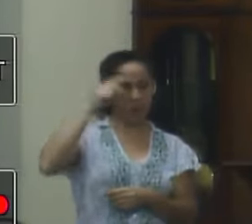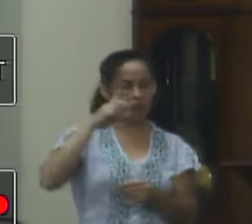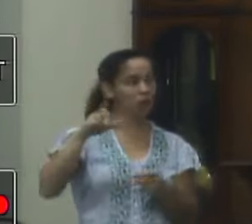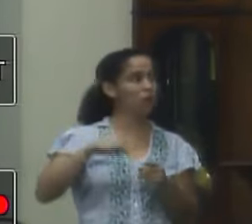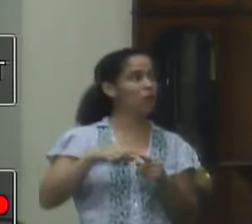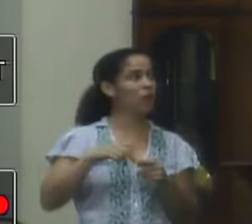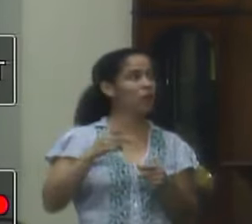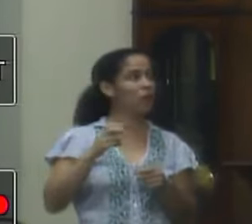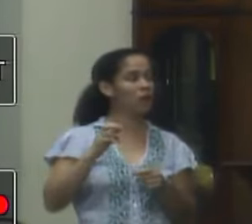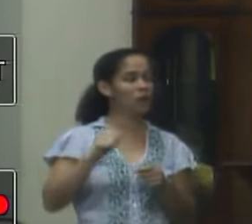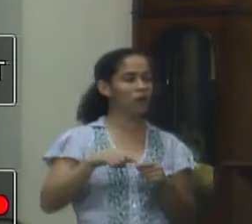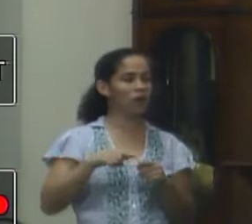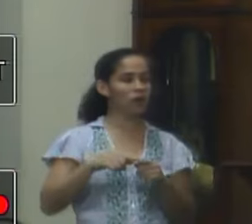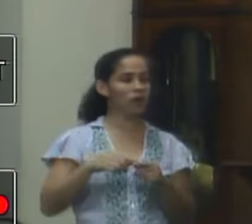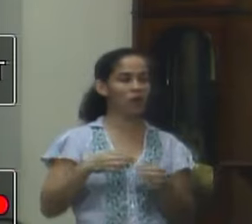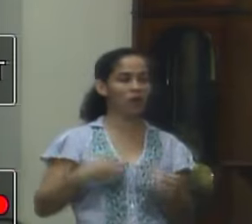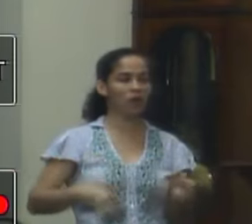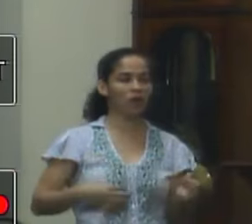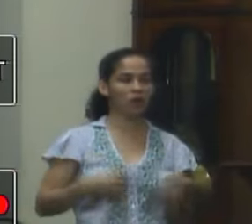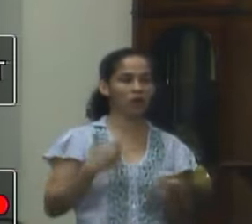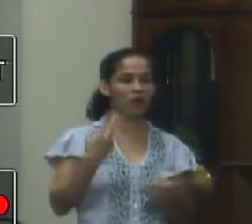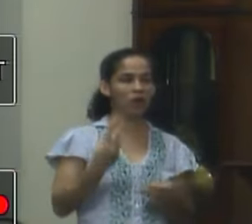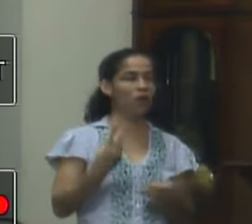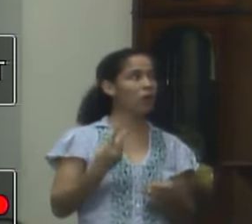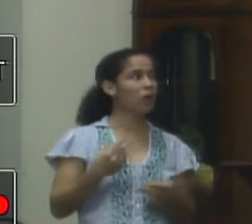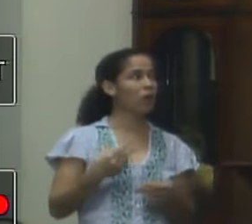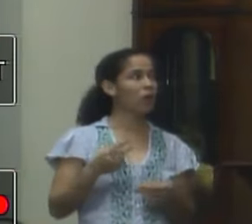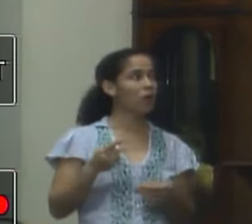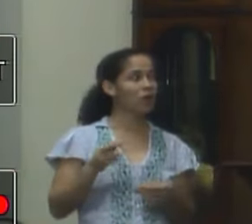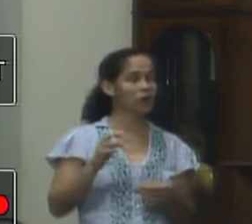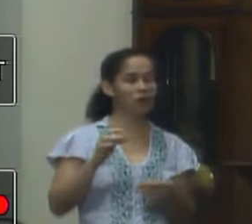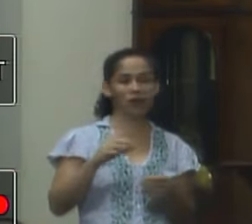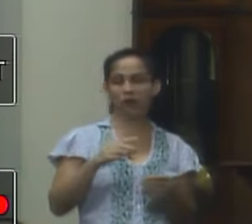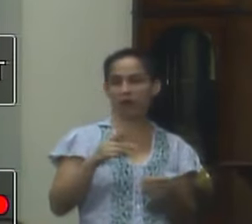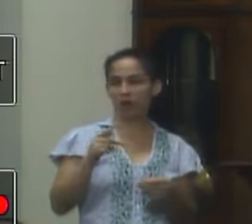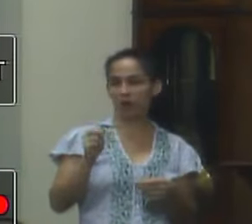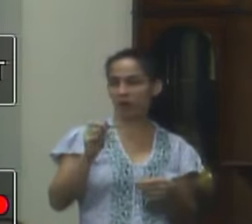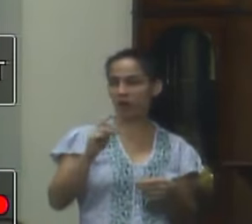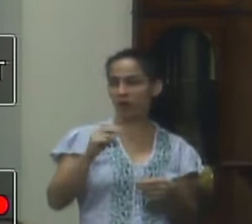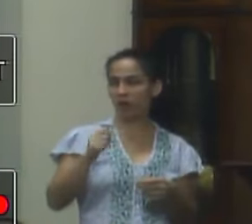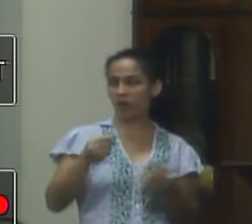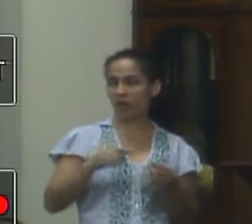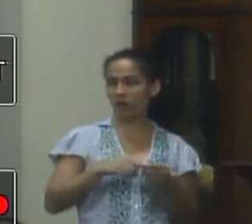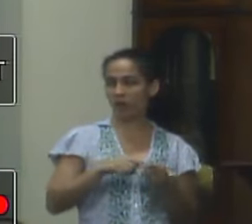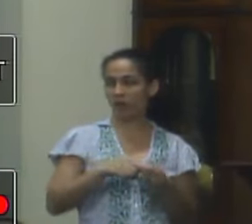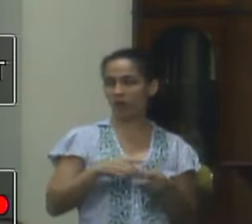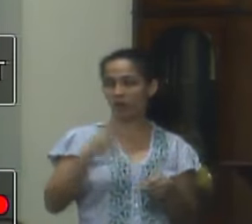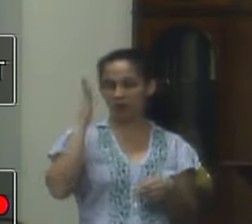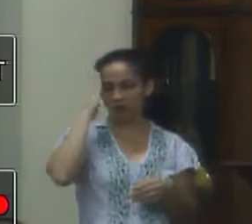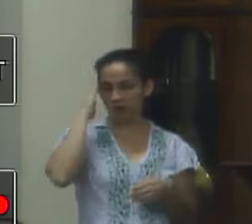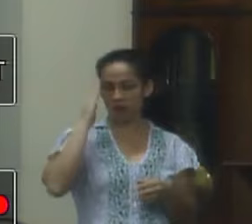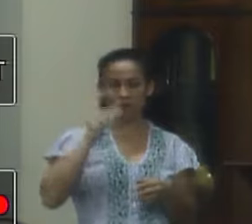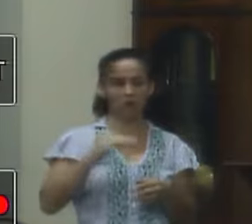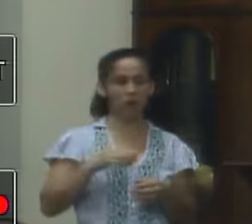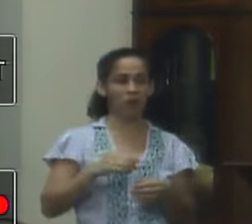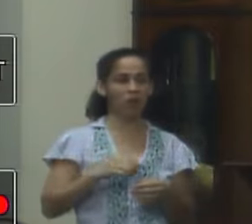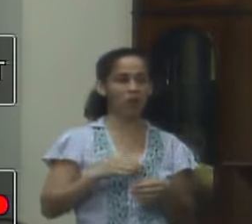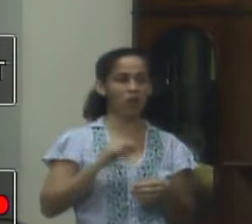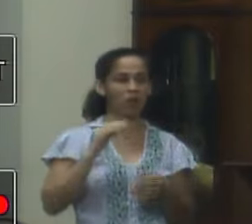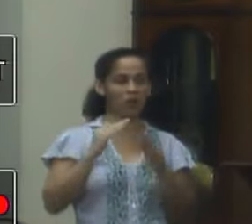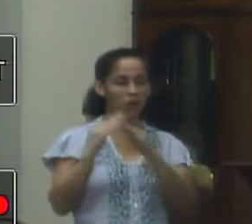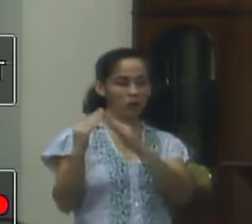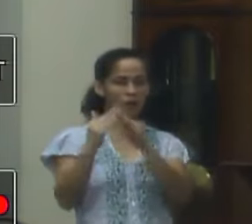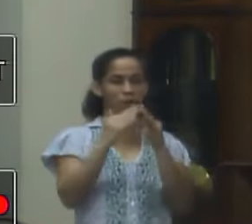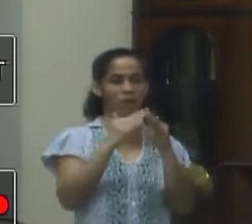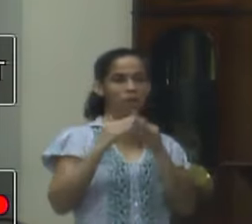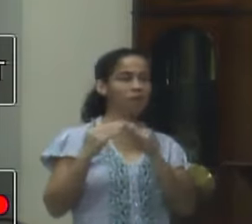distrito Conservatória como nosso segundo distrito Pedro com Parapêuna então a gente sabe que a gente está que a gente que mora